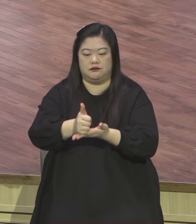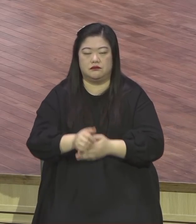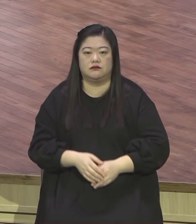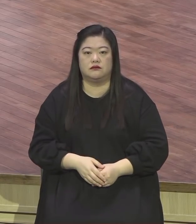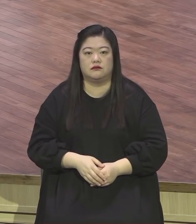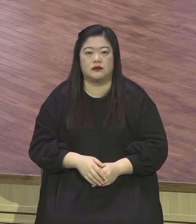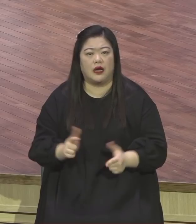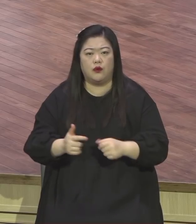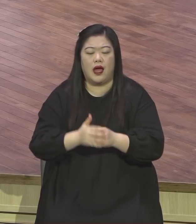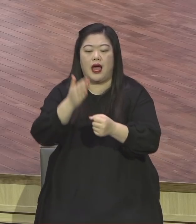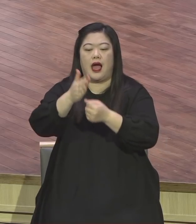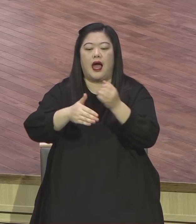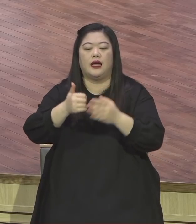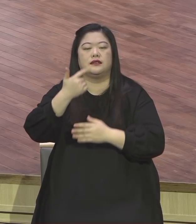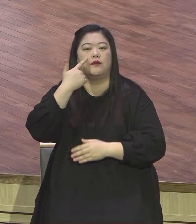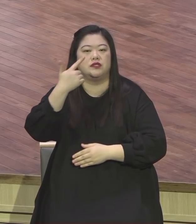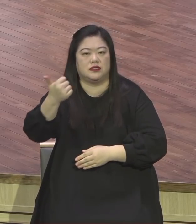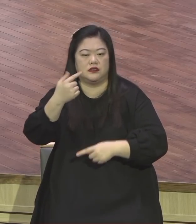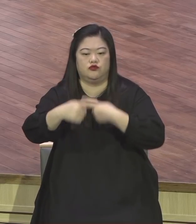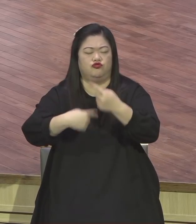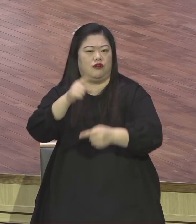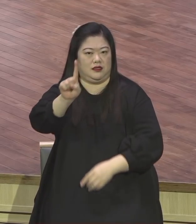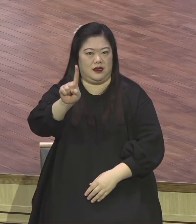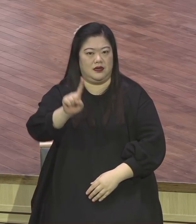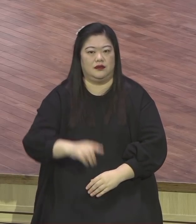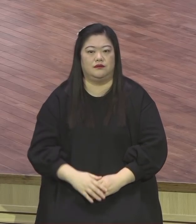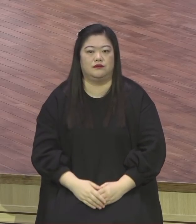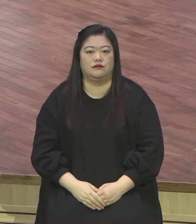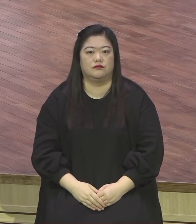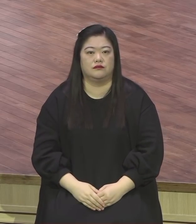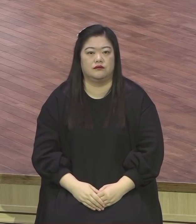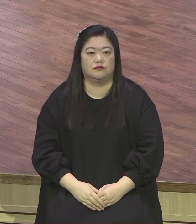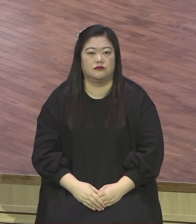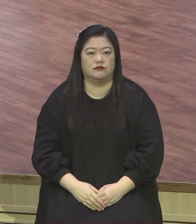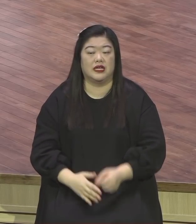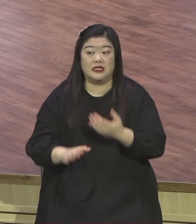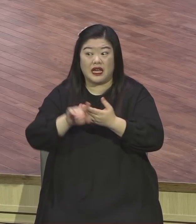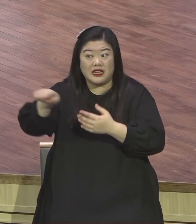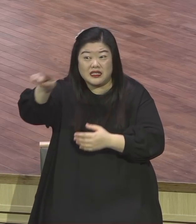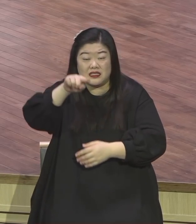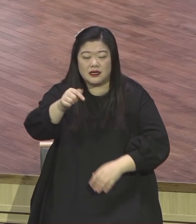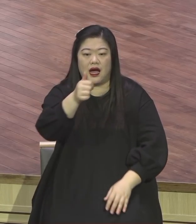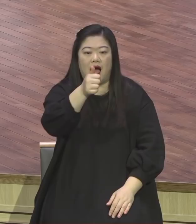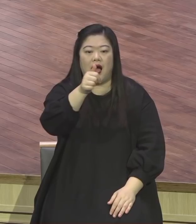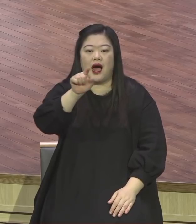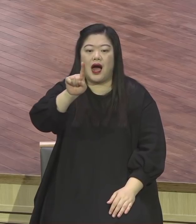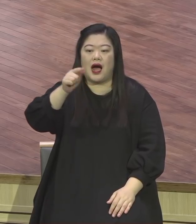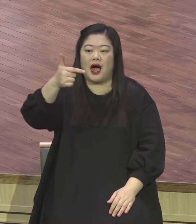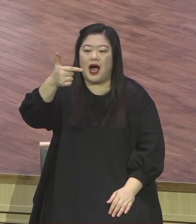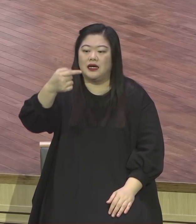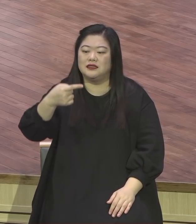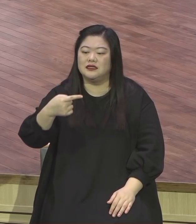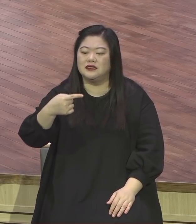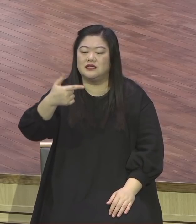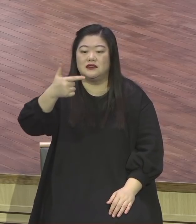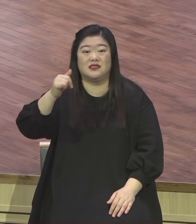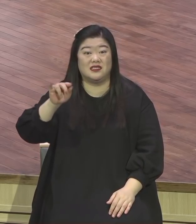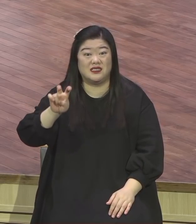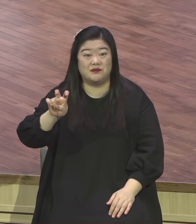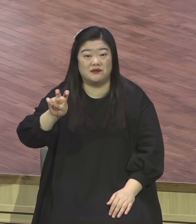아버지. 종교인들은 하나님을 샀지요. 여러분에게는 언제나 하나님이 나의